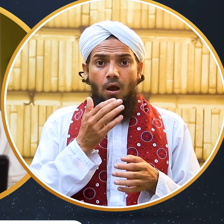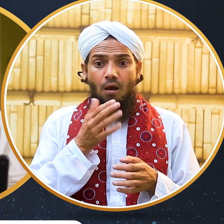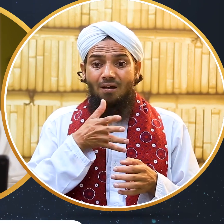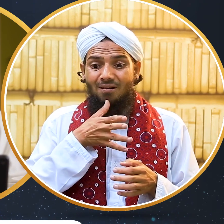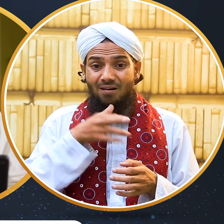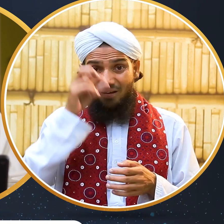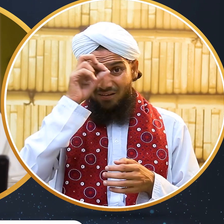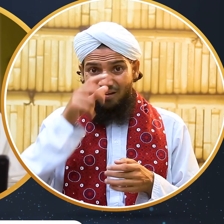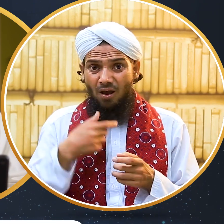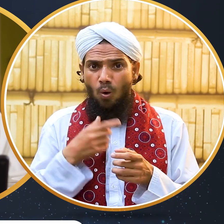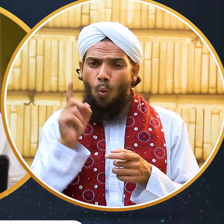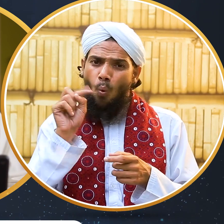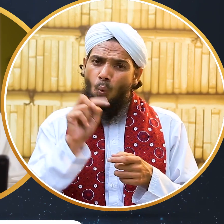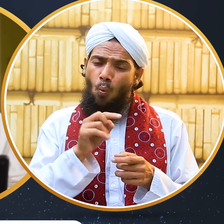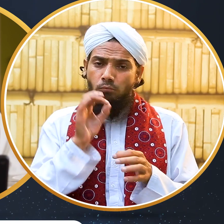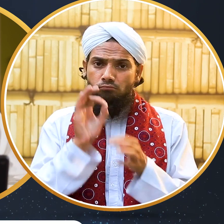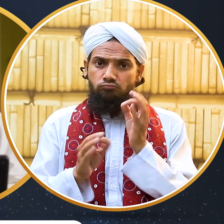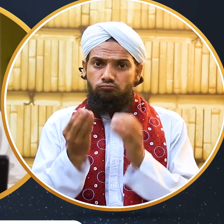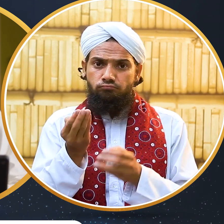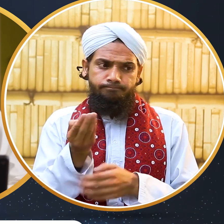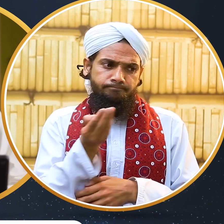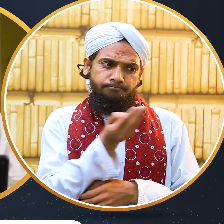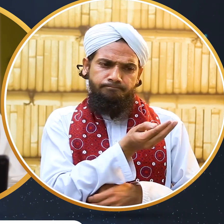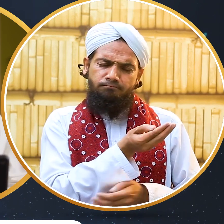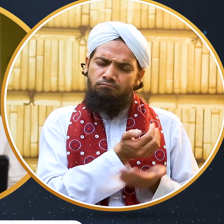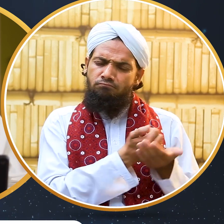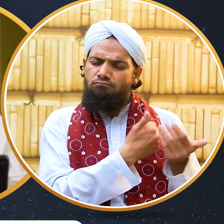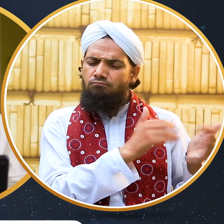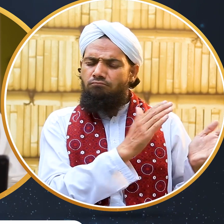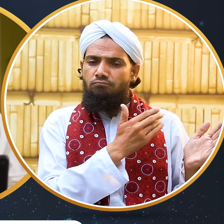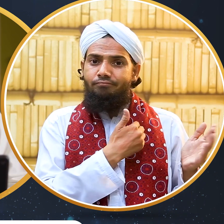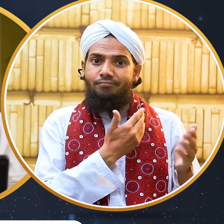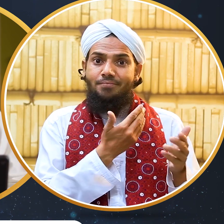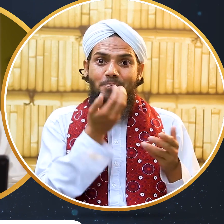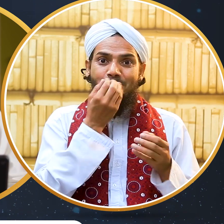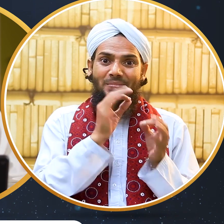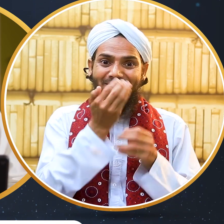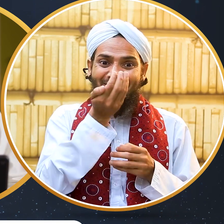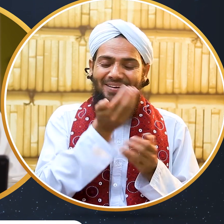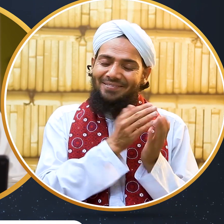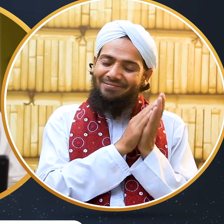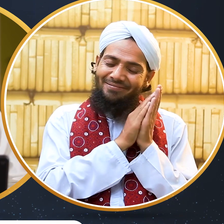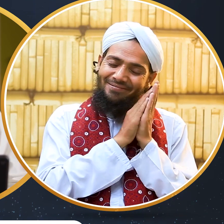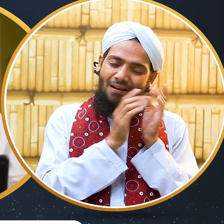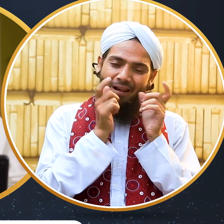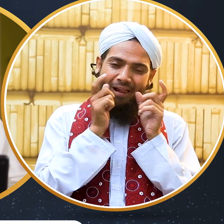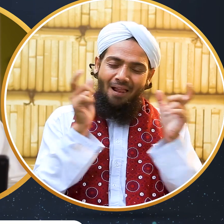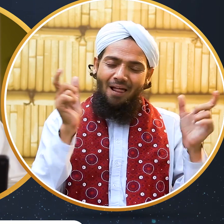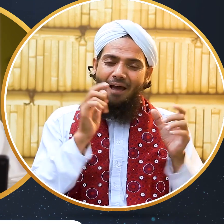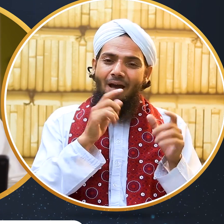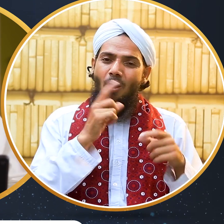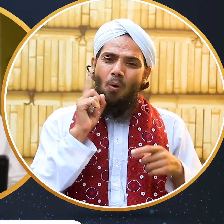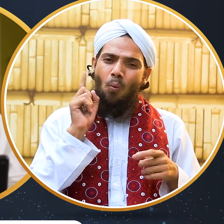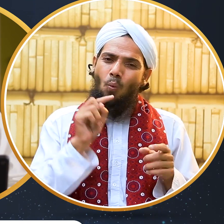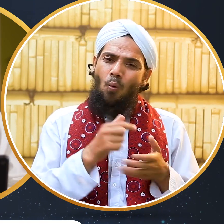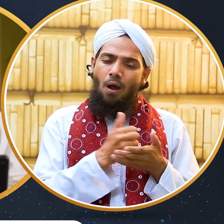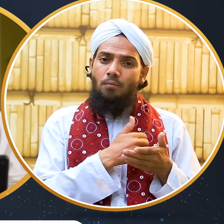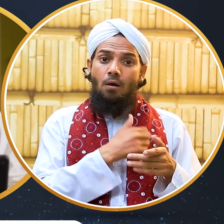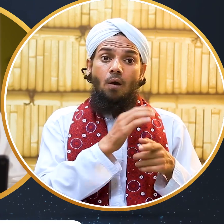روزانہ رات ان کے گھر چراغ بھجوانا شروع کر دیا ساری رات بچہ سکون سے سوتا جب وہ یہودی سفر کر کے واپس آیا